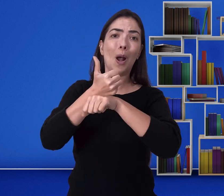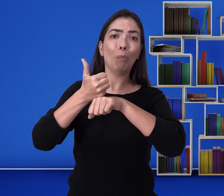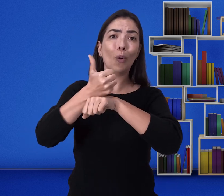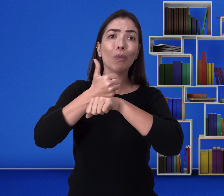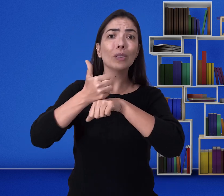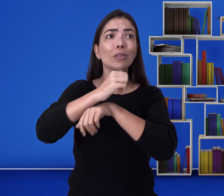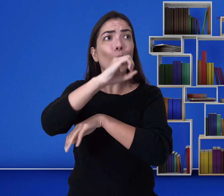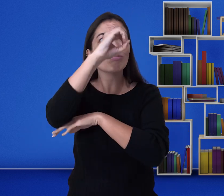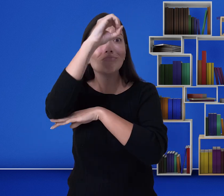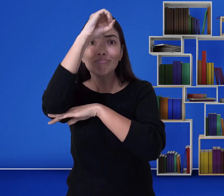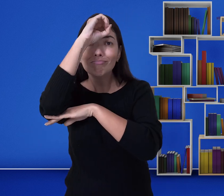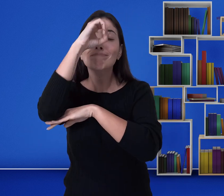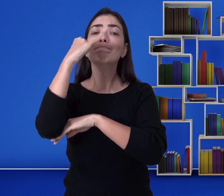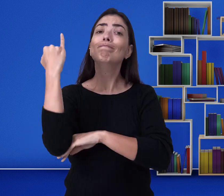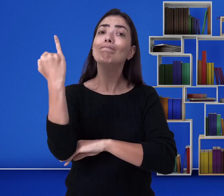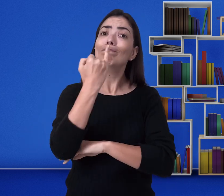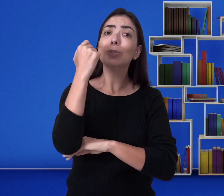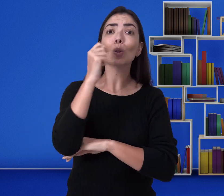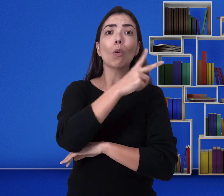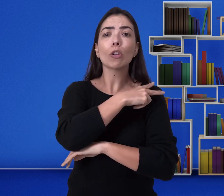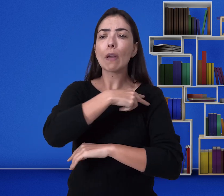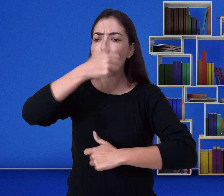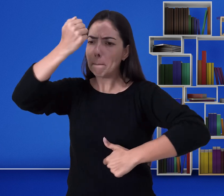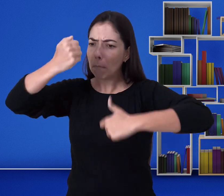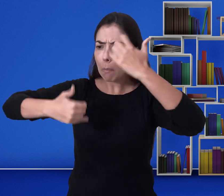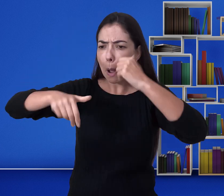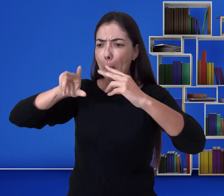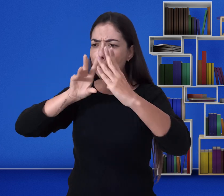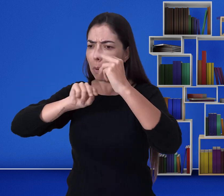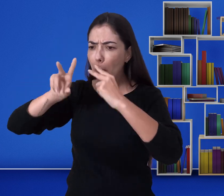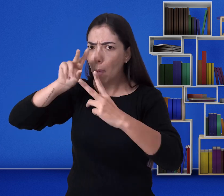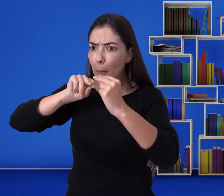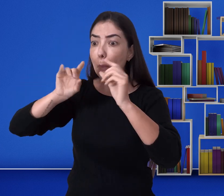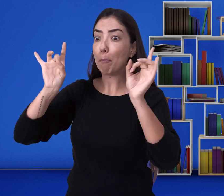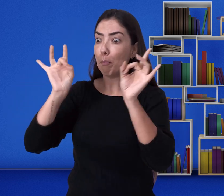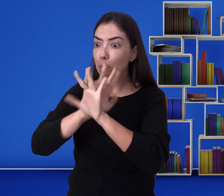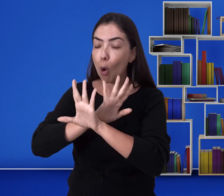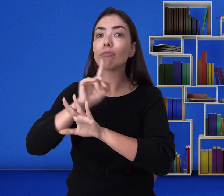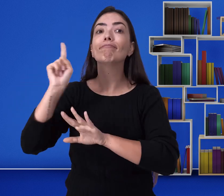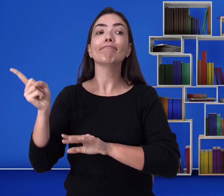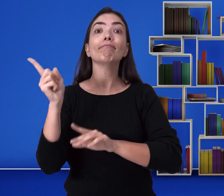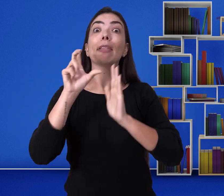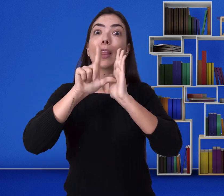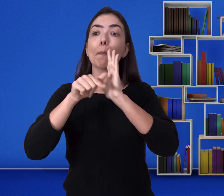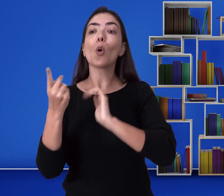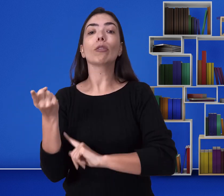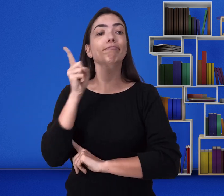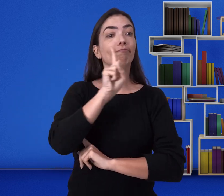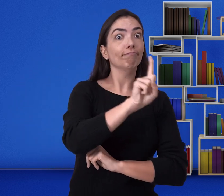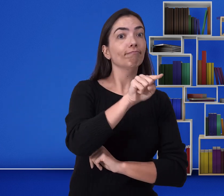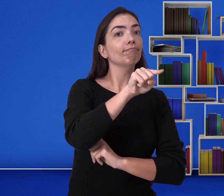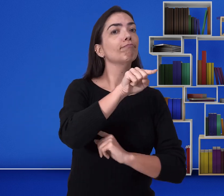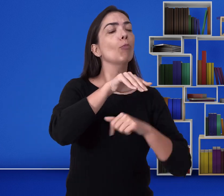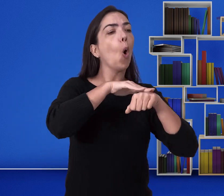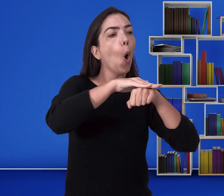passando as estratégias e as informações para o colaborador surdo, para que ele compreenda também. Se houver algum